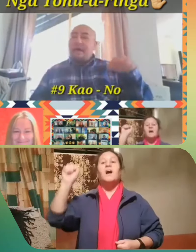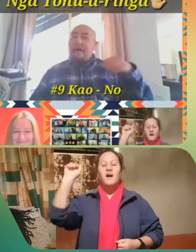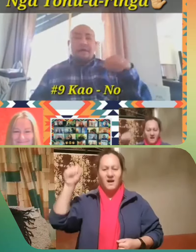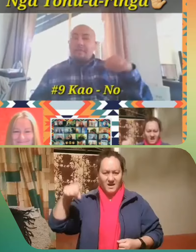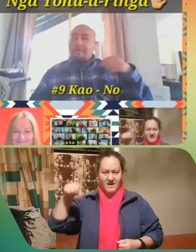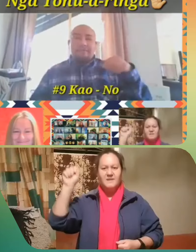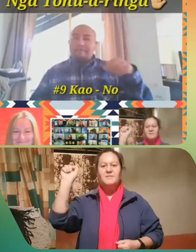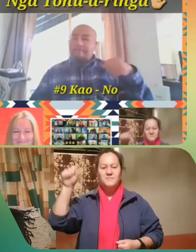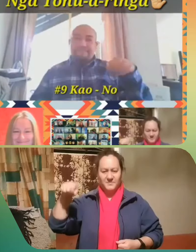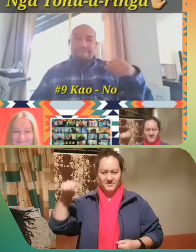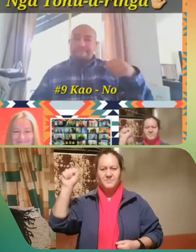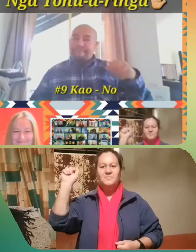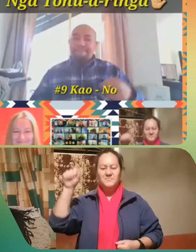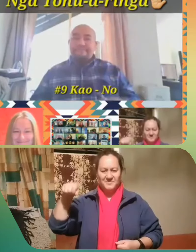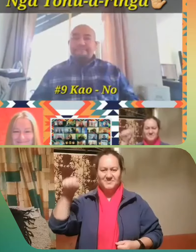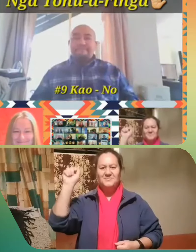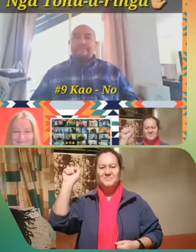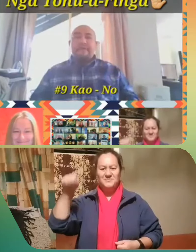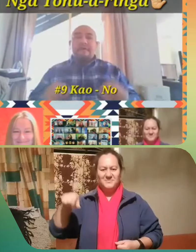Ai.